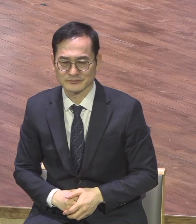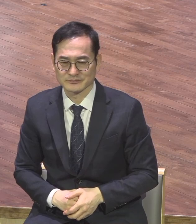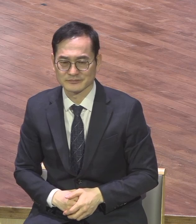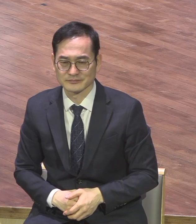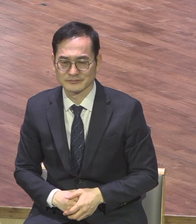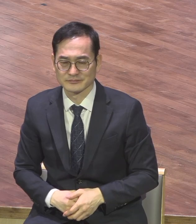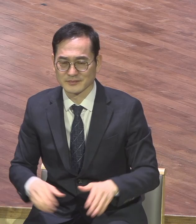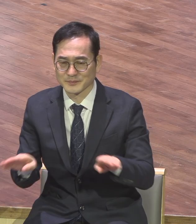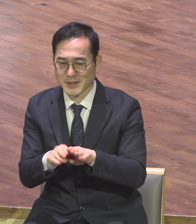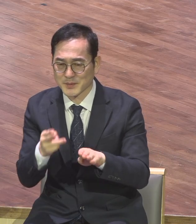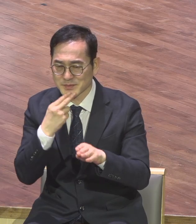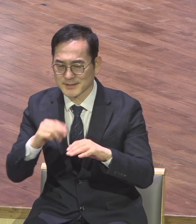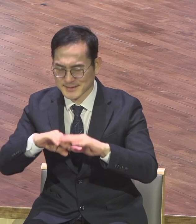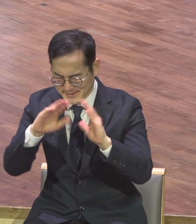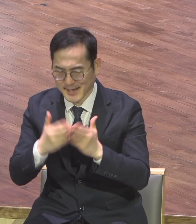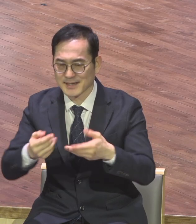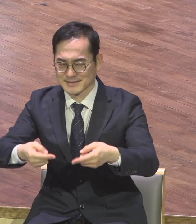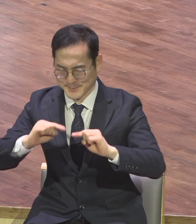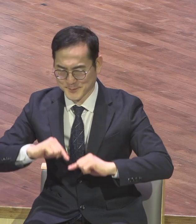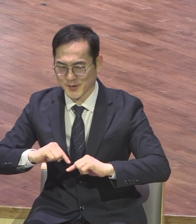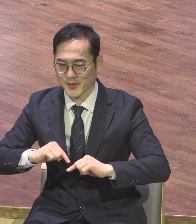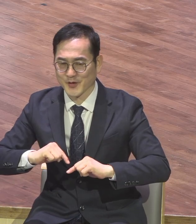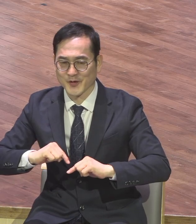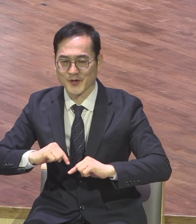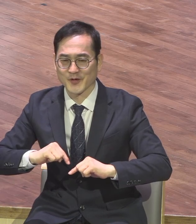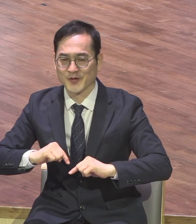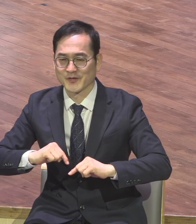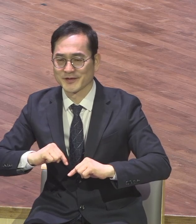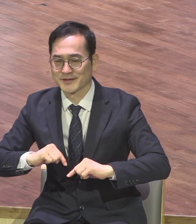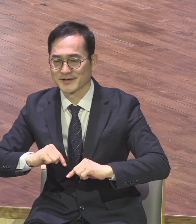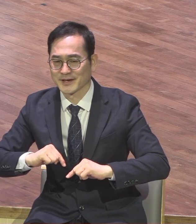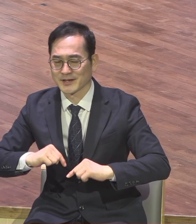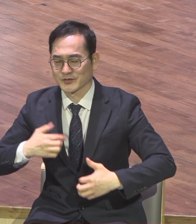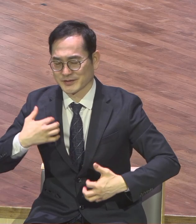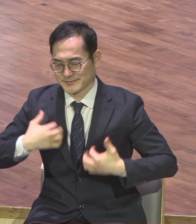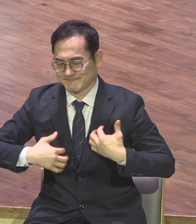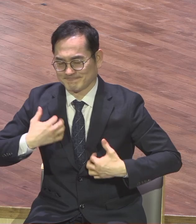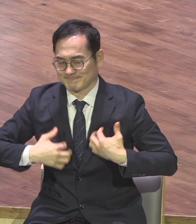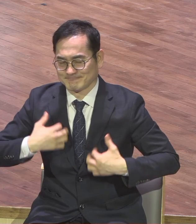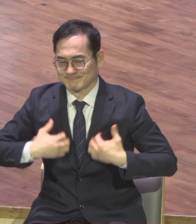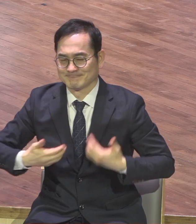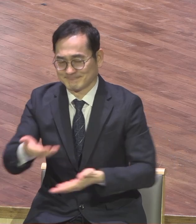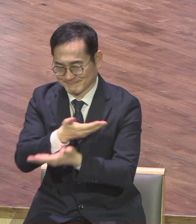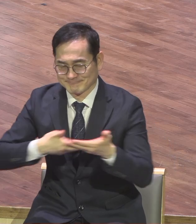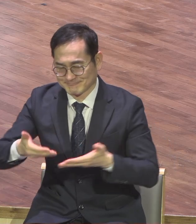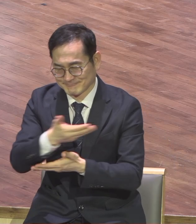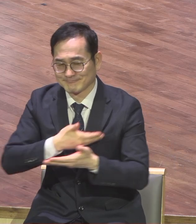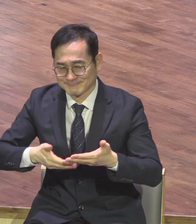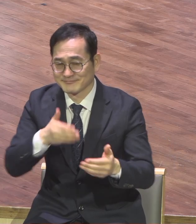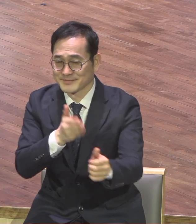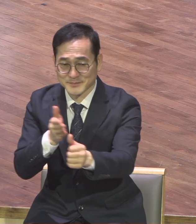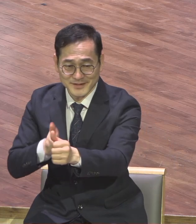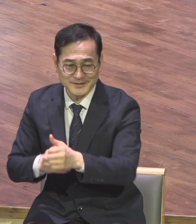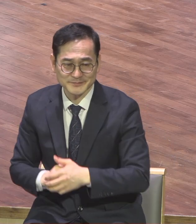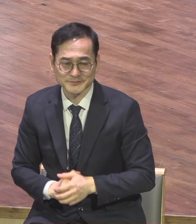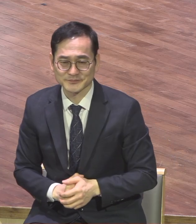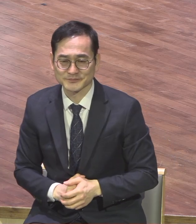참여하시고 기쁨과 감사의 축제가 되기를 바랍니다 교회는 항상